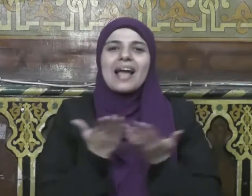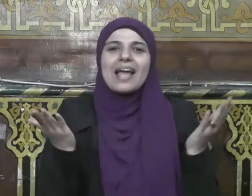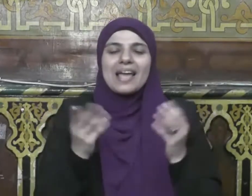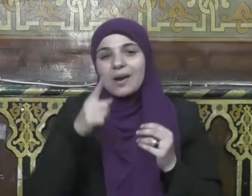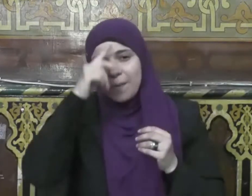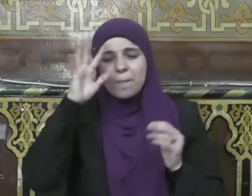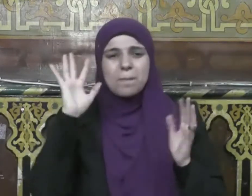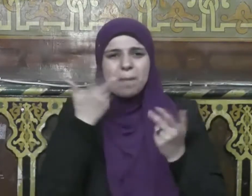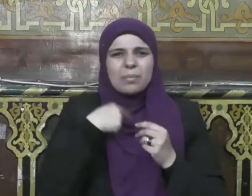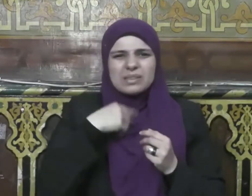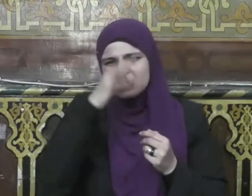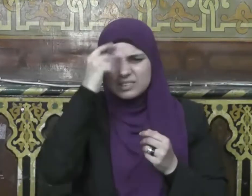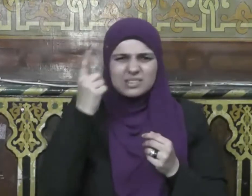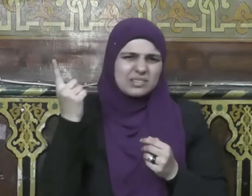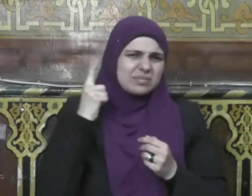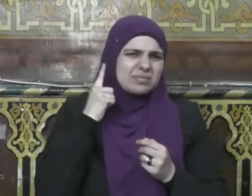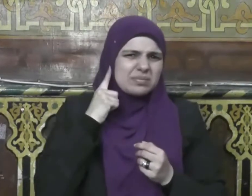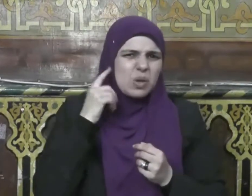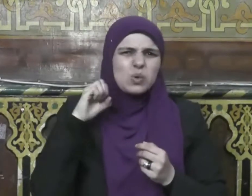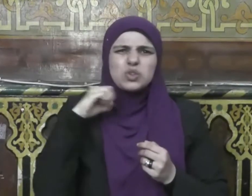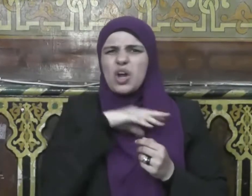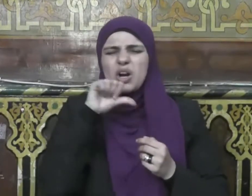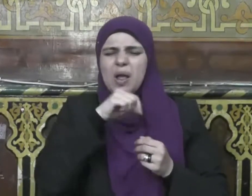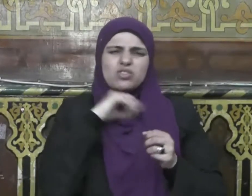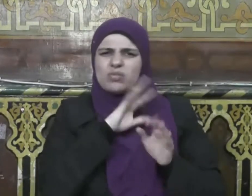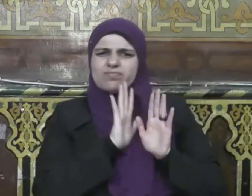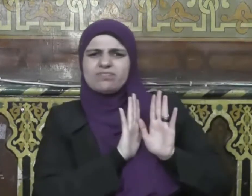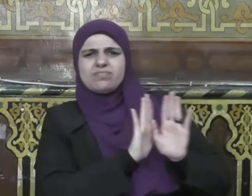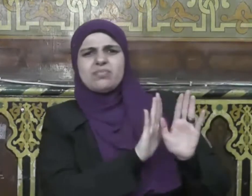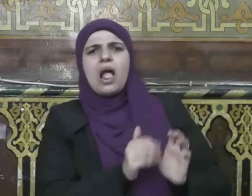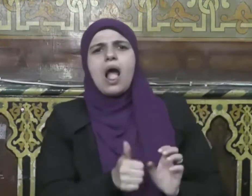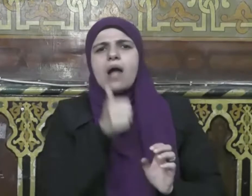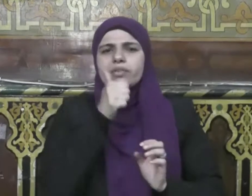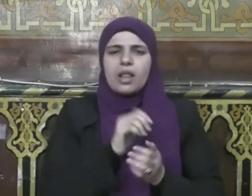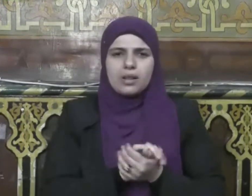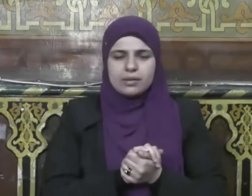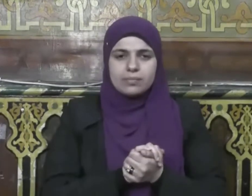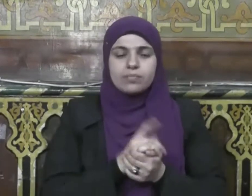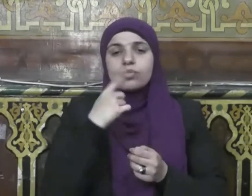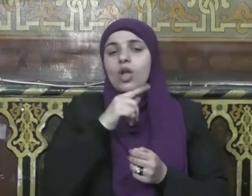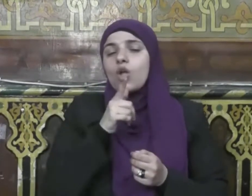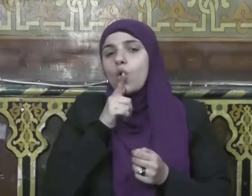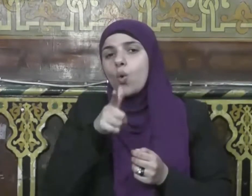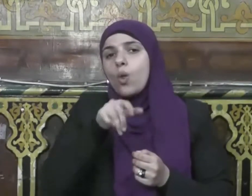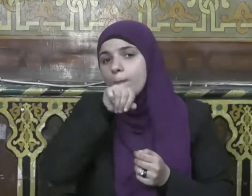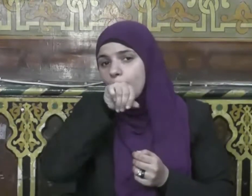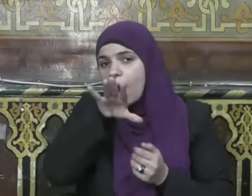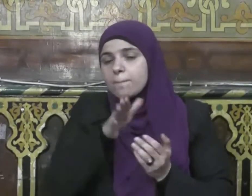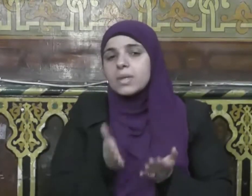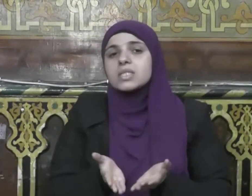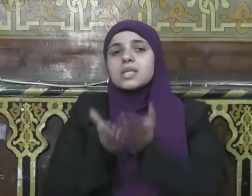ويقول صلى الله عليه وسلم على كل مسلم صدق